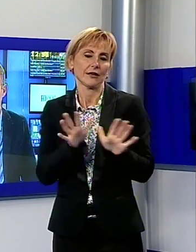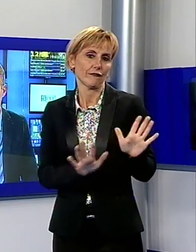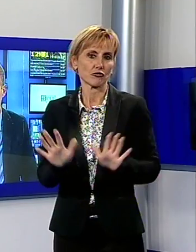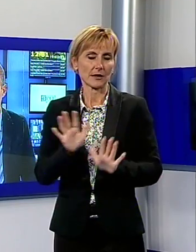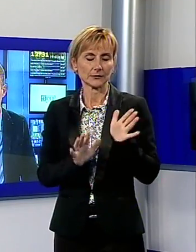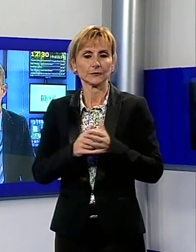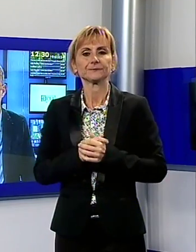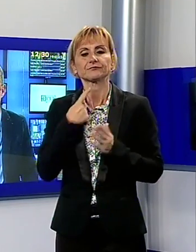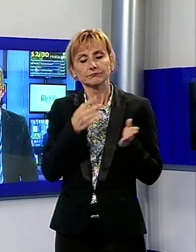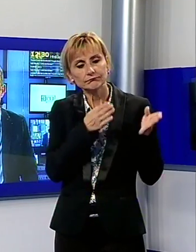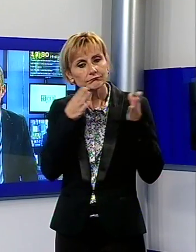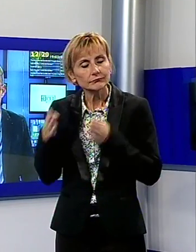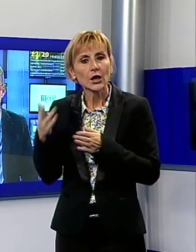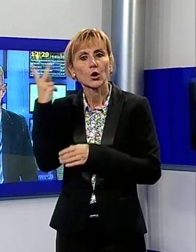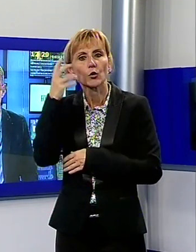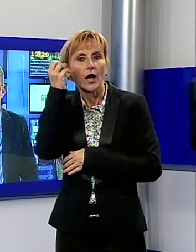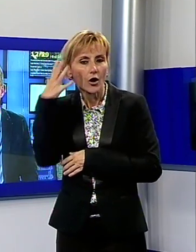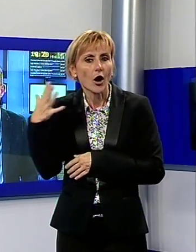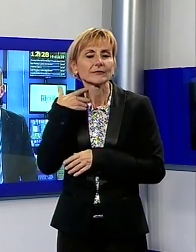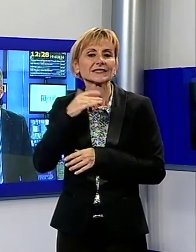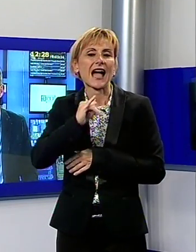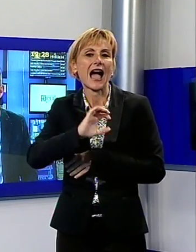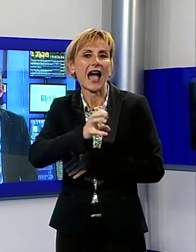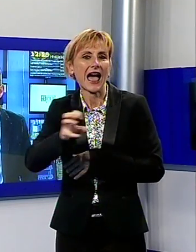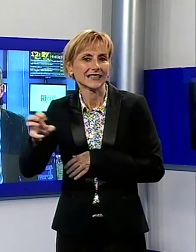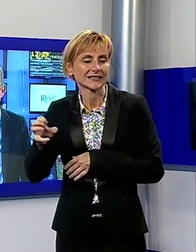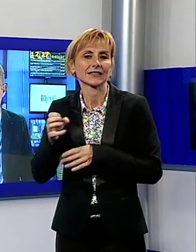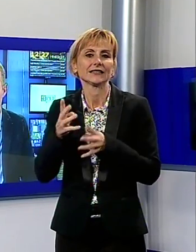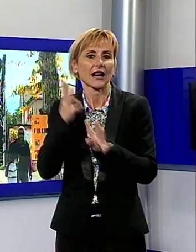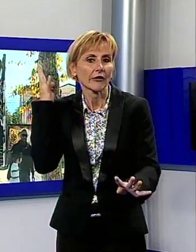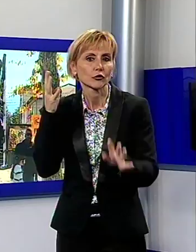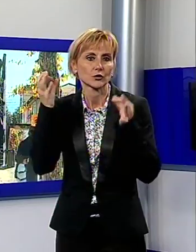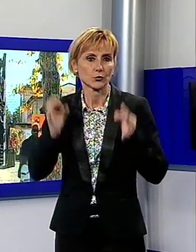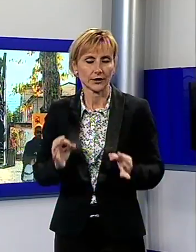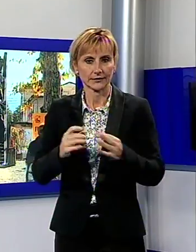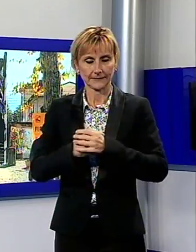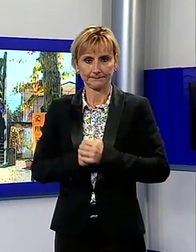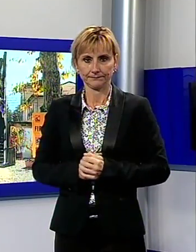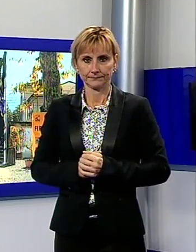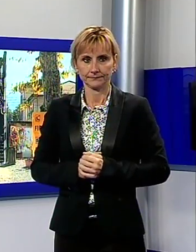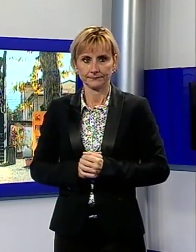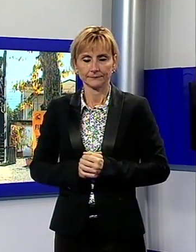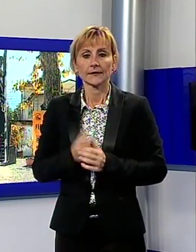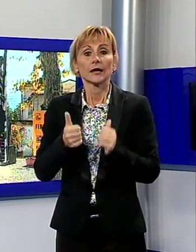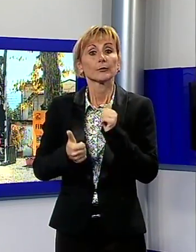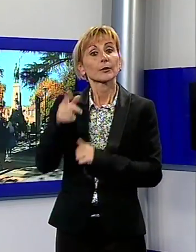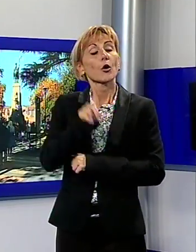comics riguardanti la città di Lucca, traffico e sicurezza. Primo giorno di comics, primo giorno di arrivi a